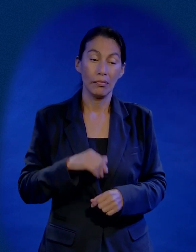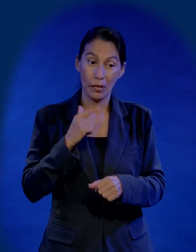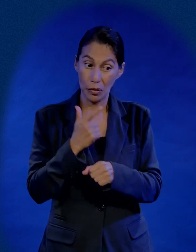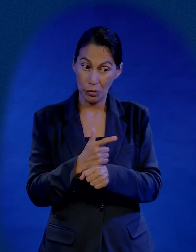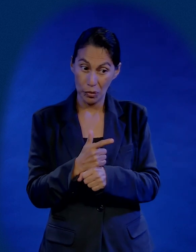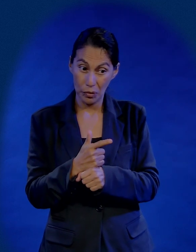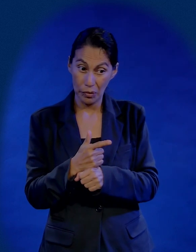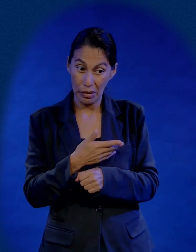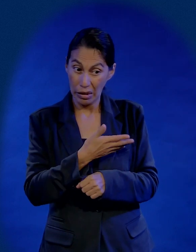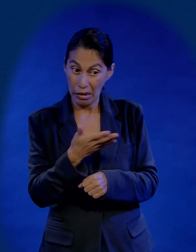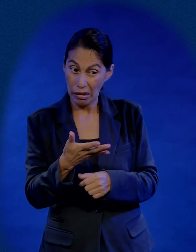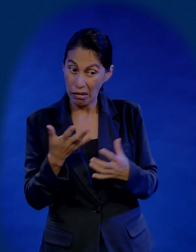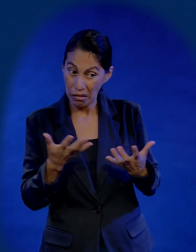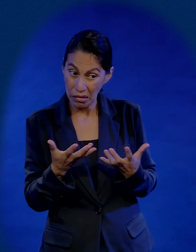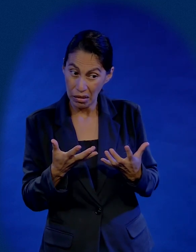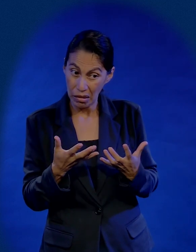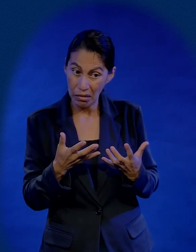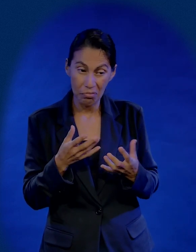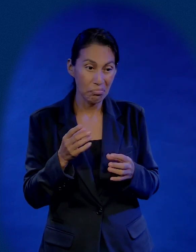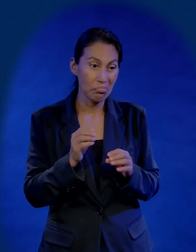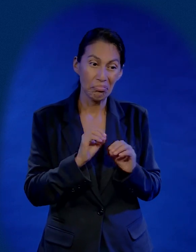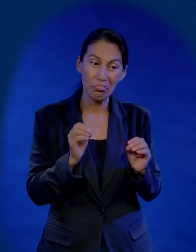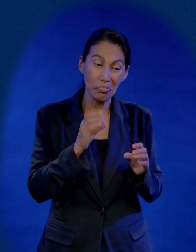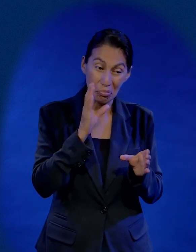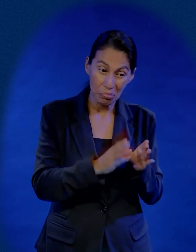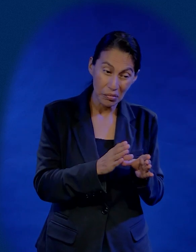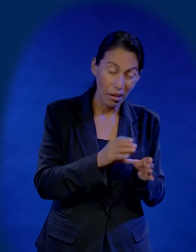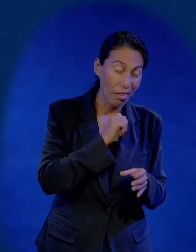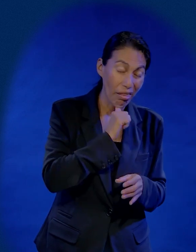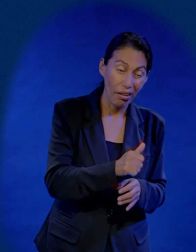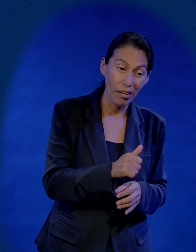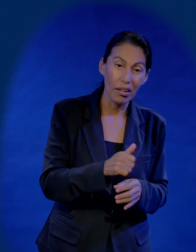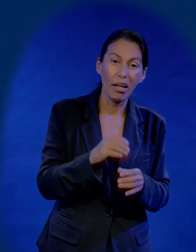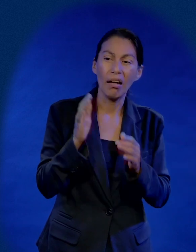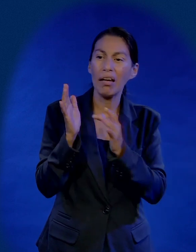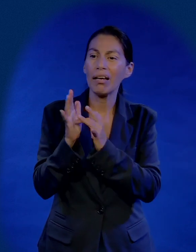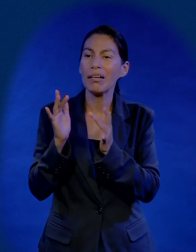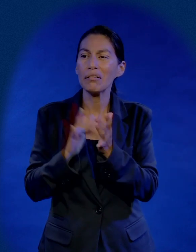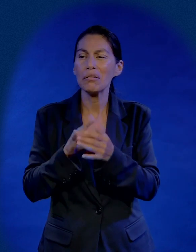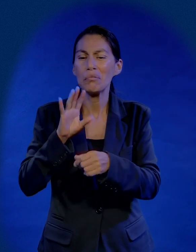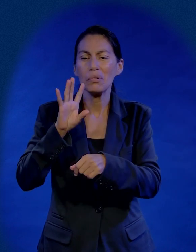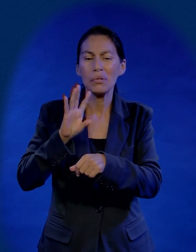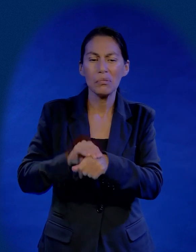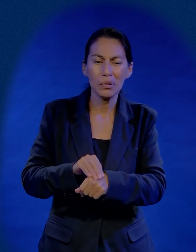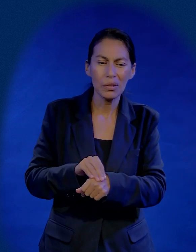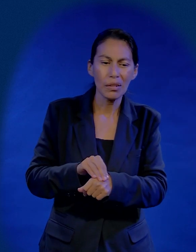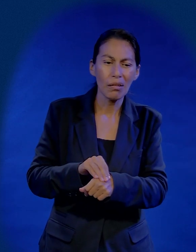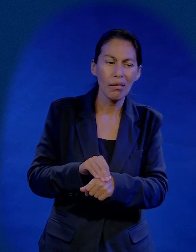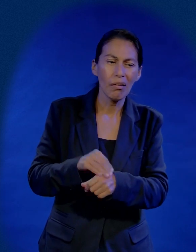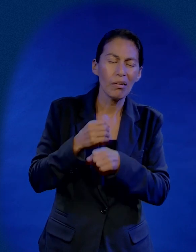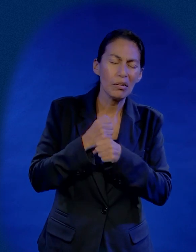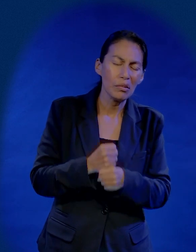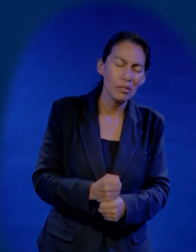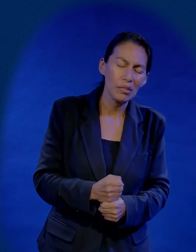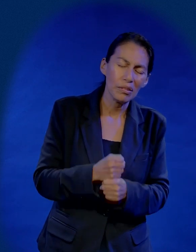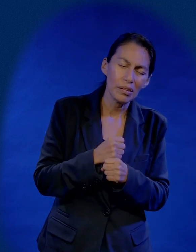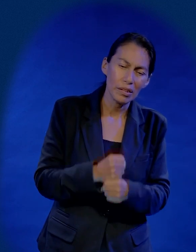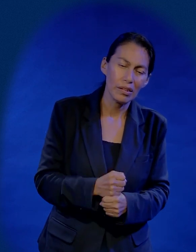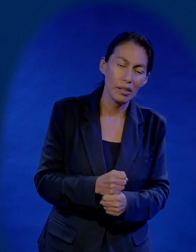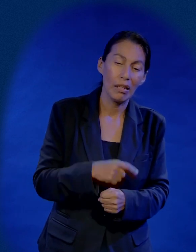descubrió que nada de lo que él pensaba pasó Jesús se dejó arrestar se dejó humillar porque Jesús estaba siguiendo su plan